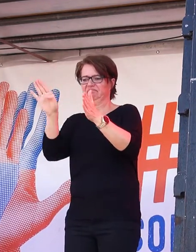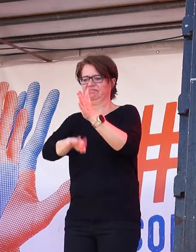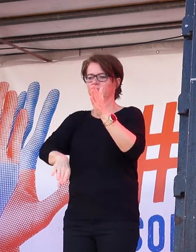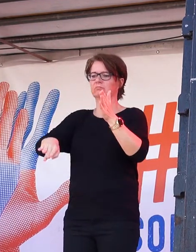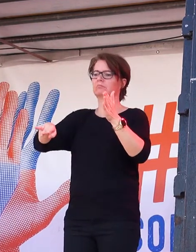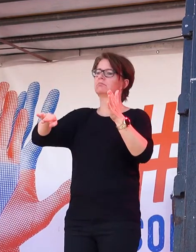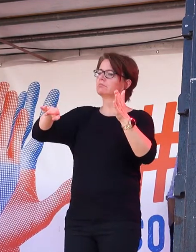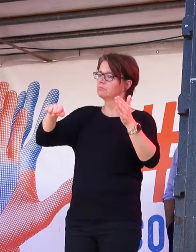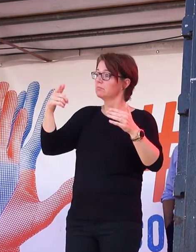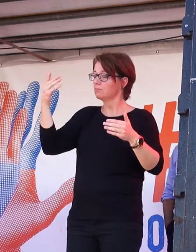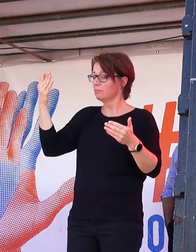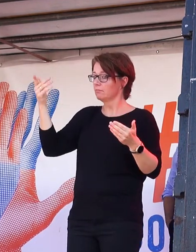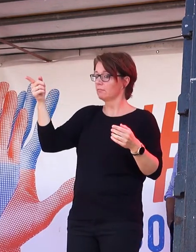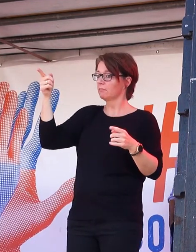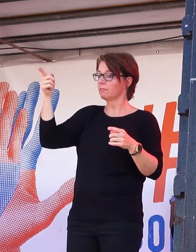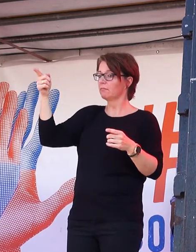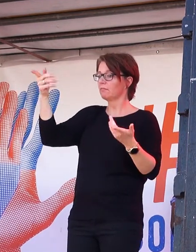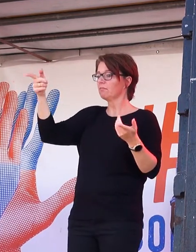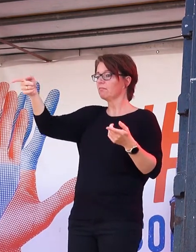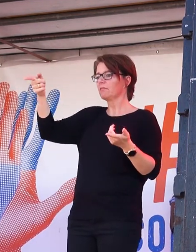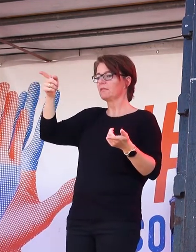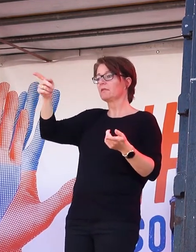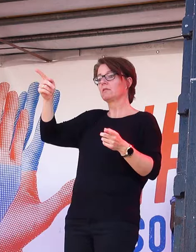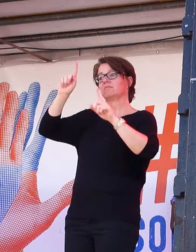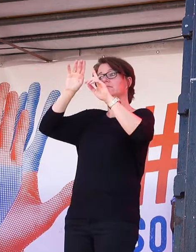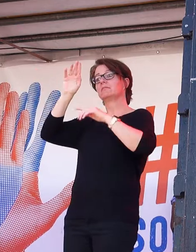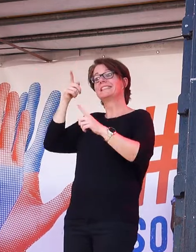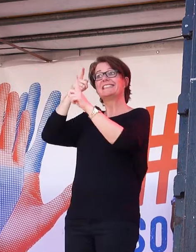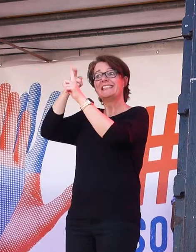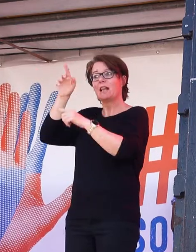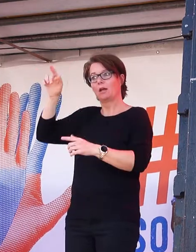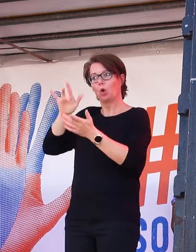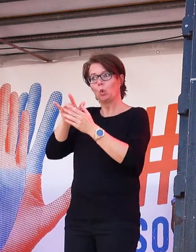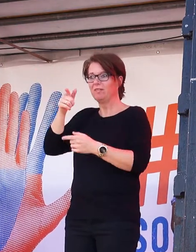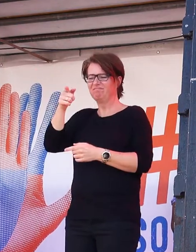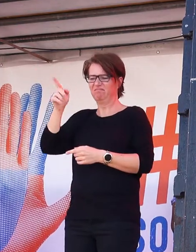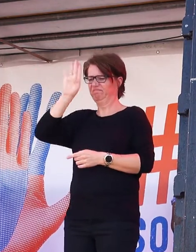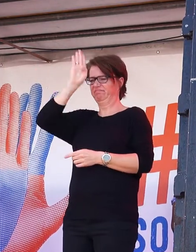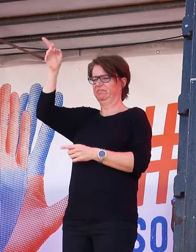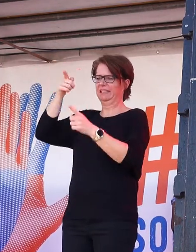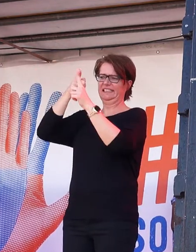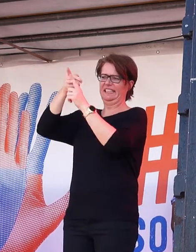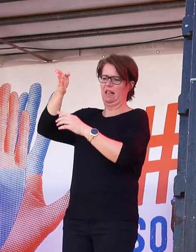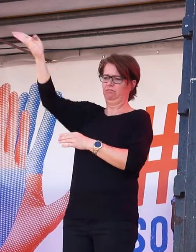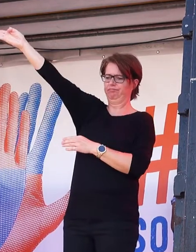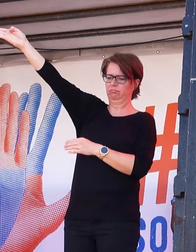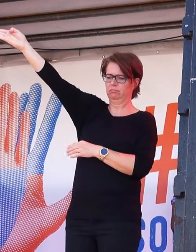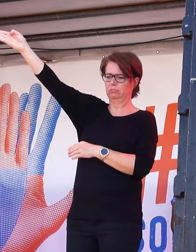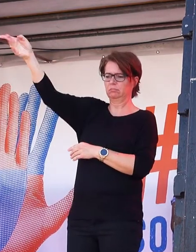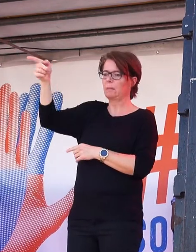sie zielen, eine andere Gesellschaft. Eine Gesellschaft, die gefangen ist in ihren Tabus. Eine Gesellschaft, die einfach